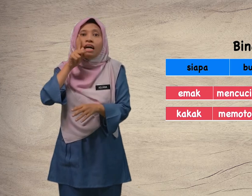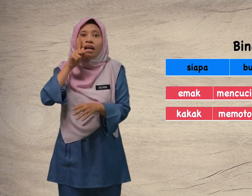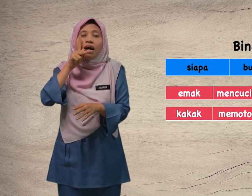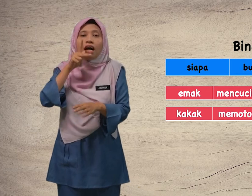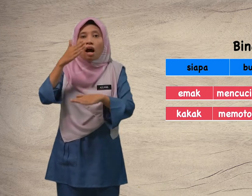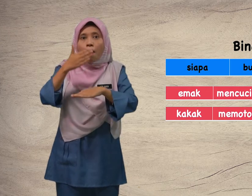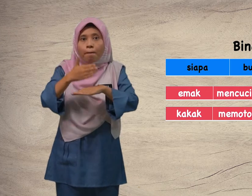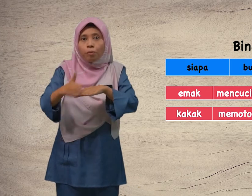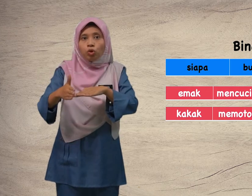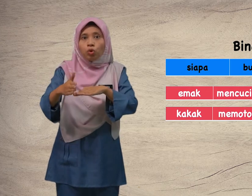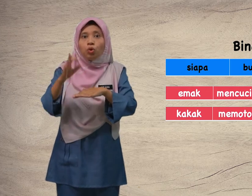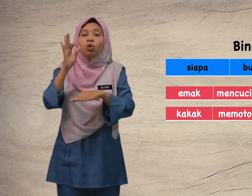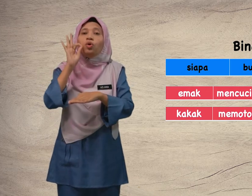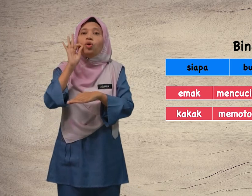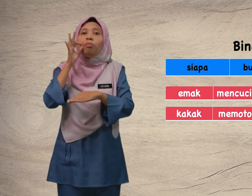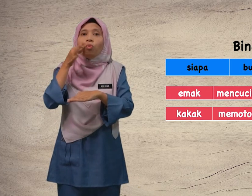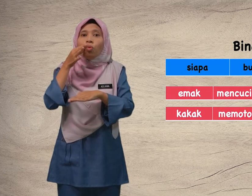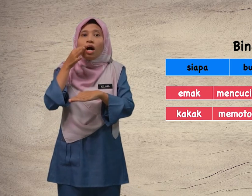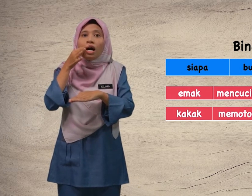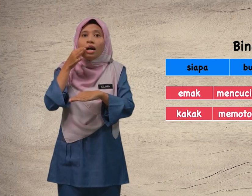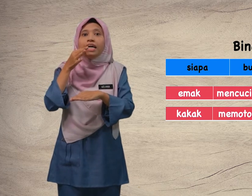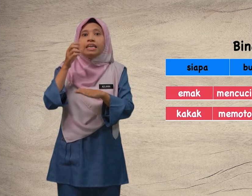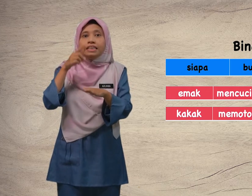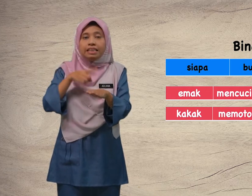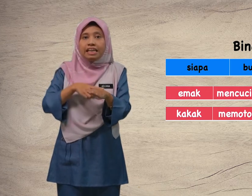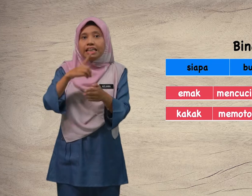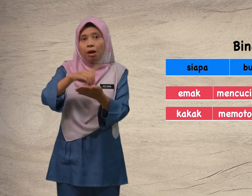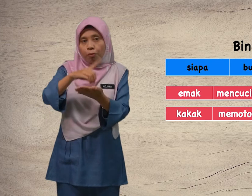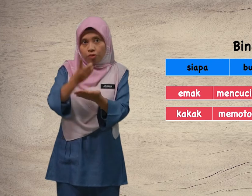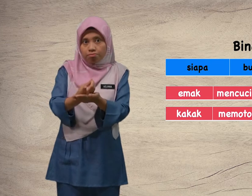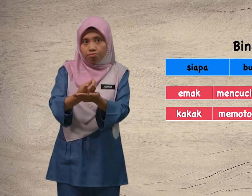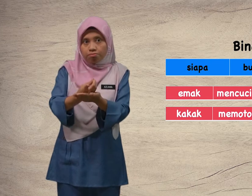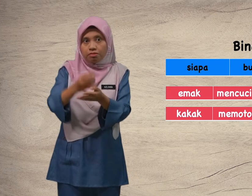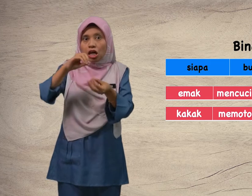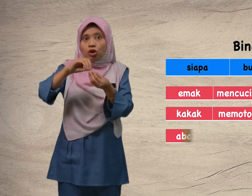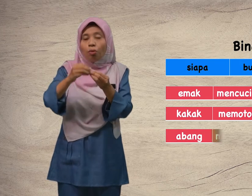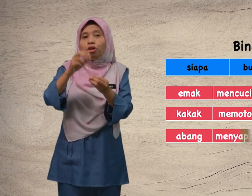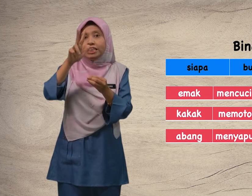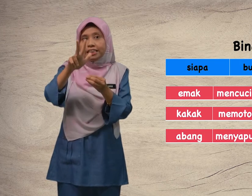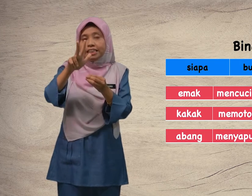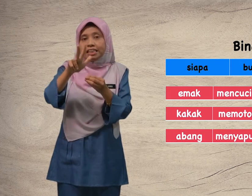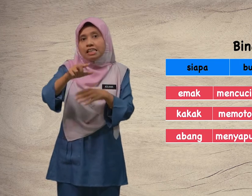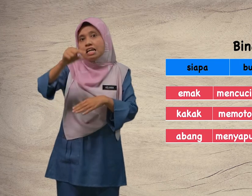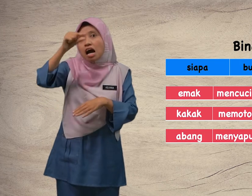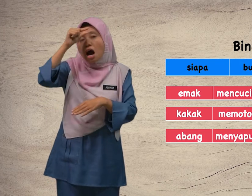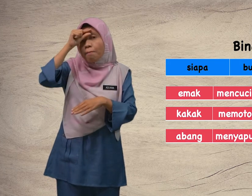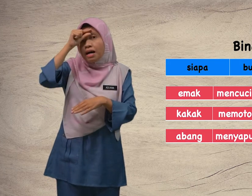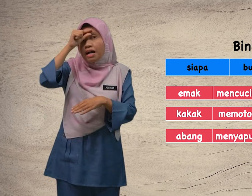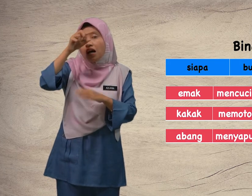kakak potong buah di dapur. Nombor tiga, abang